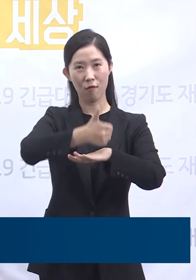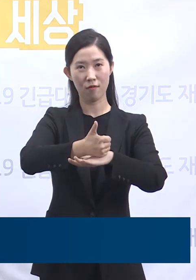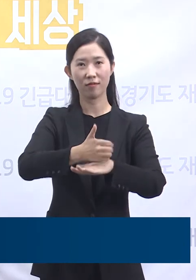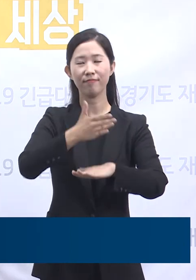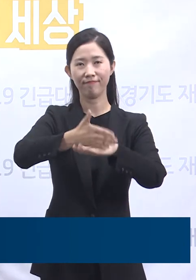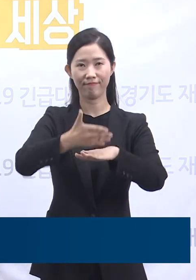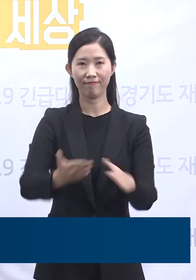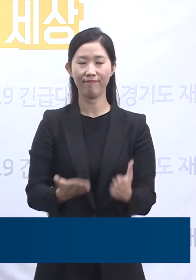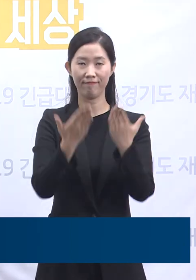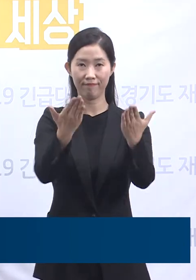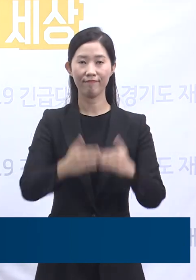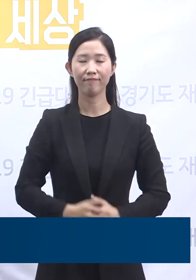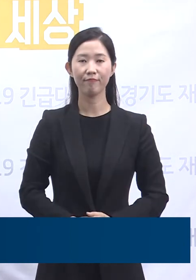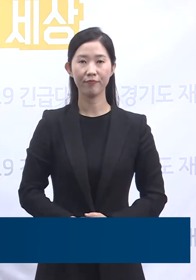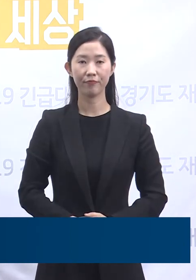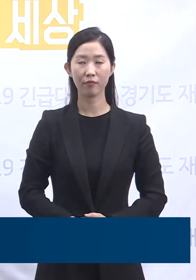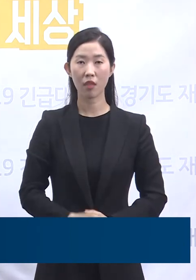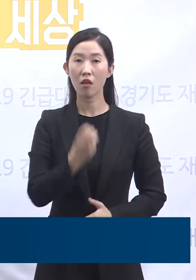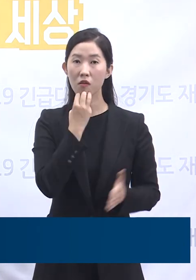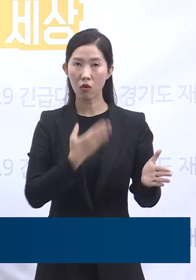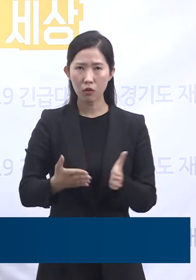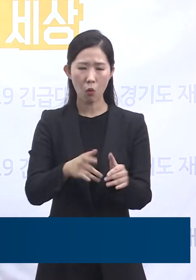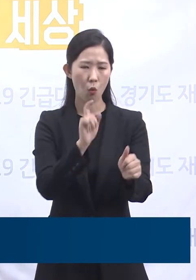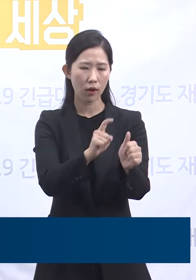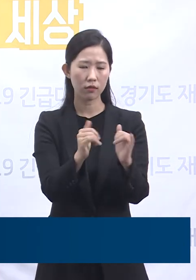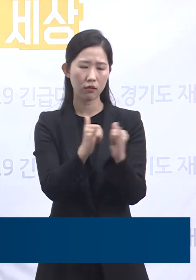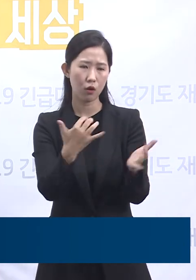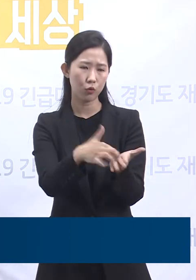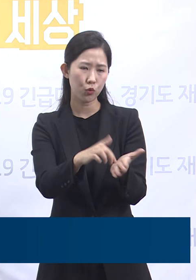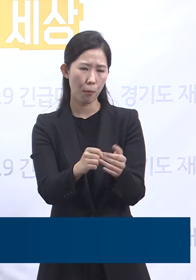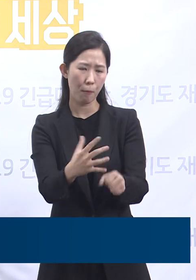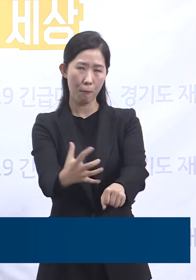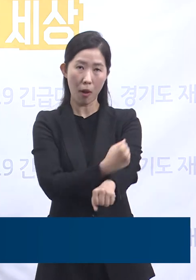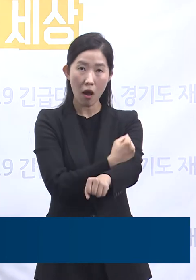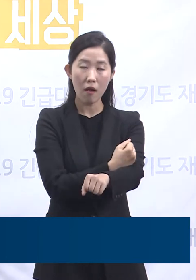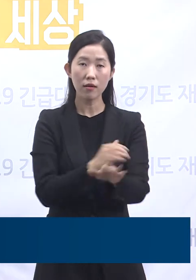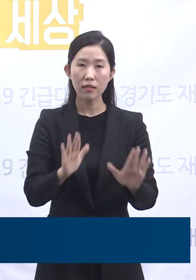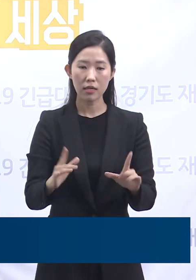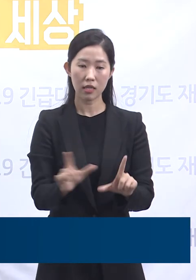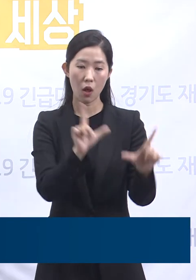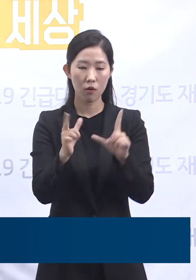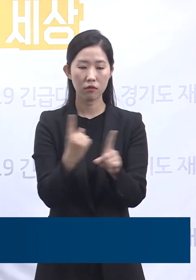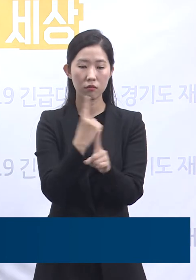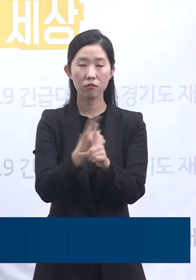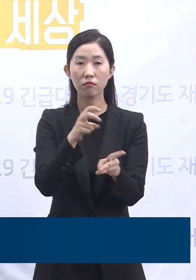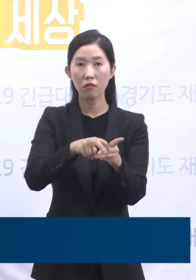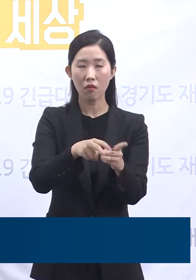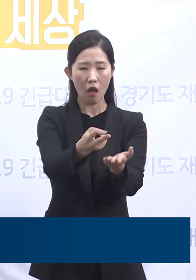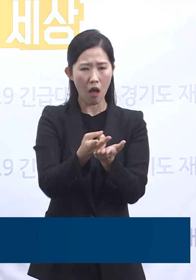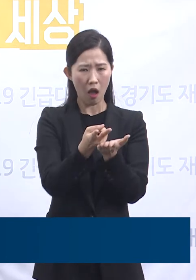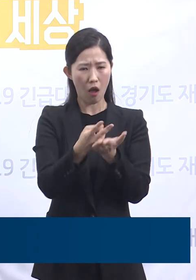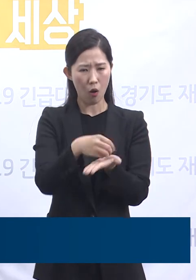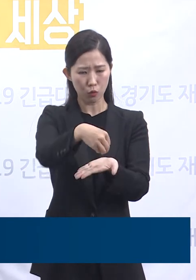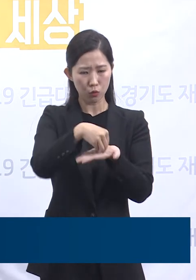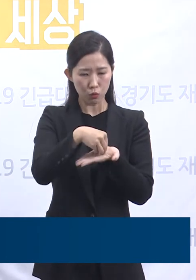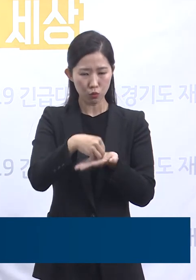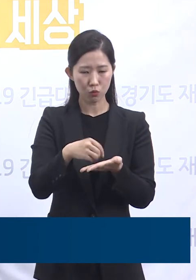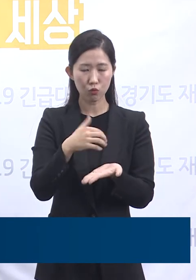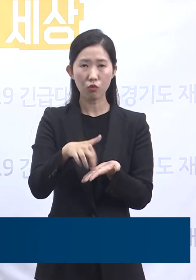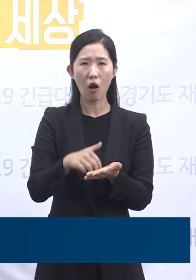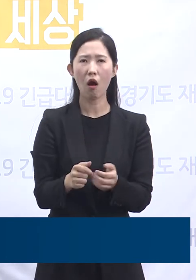경기도는 확진자 급증이 이어지면서 생활치료센터 입소자가 급격히 증가함에 따라 시설 추가 확보 필요성이